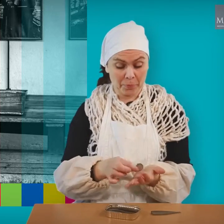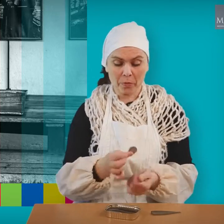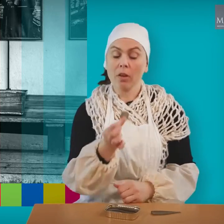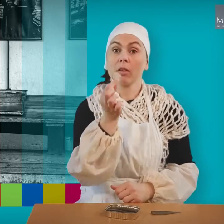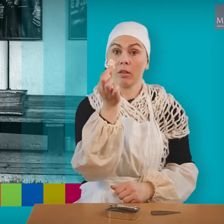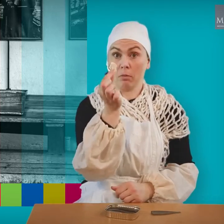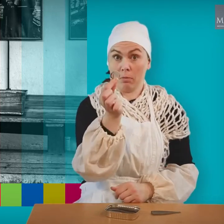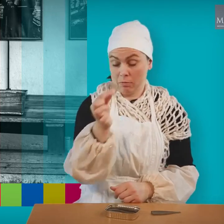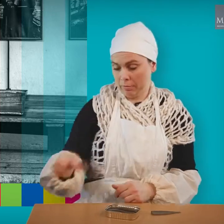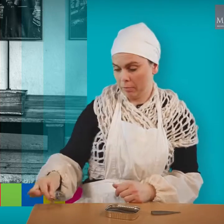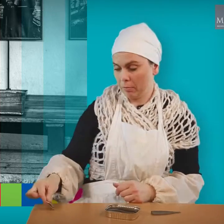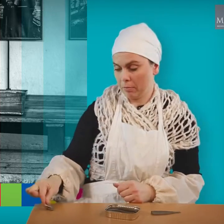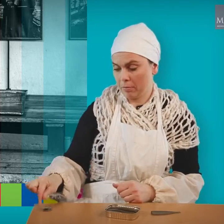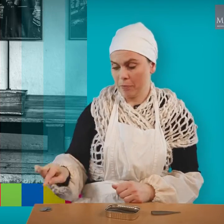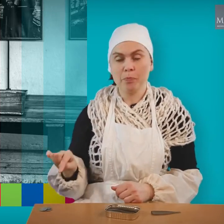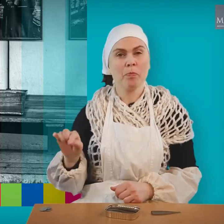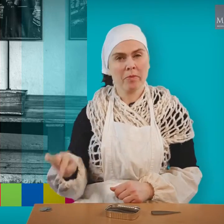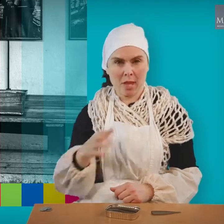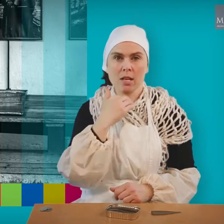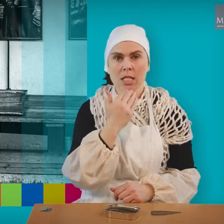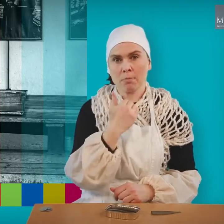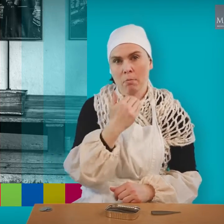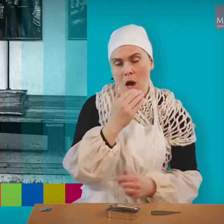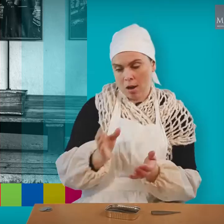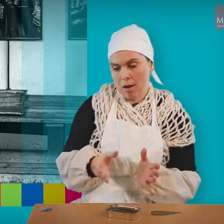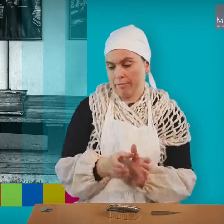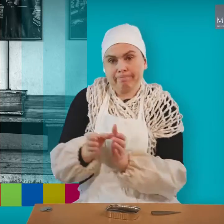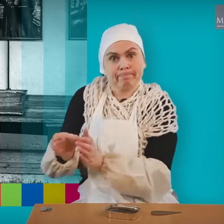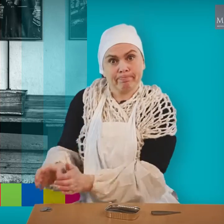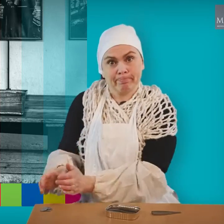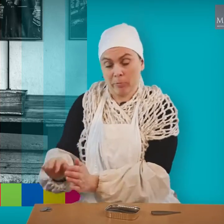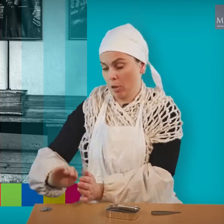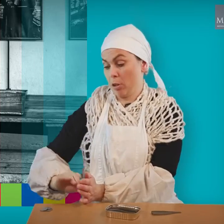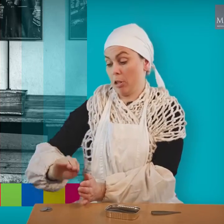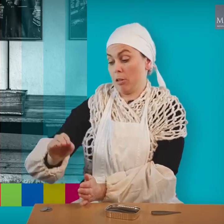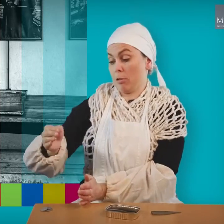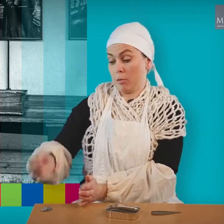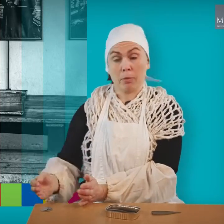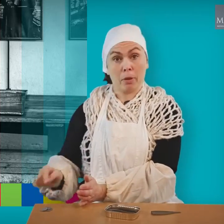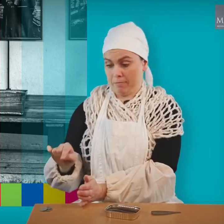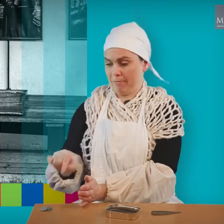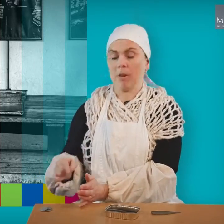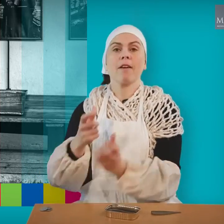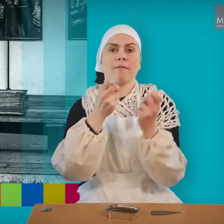Disse brikkerne her, de legger jeg til side og sparer de helt frem til lørdag.